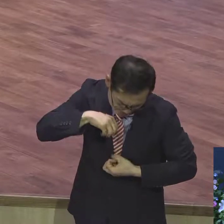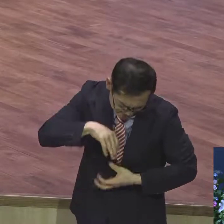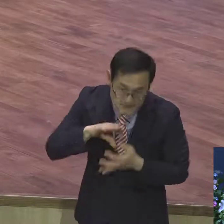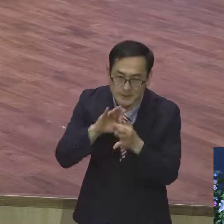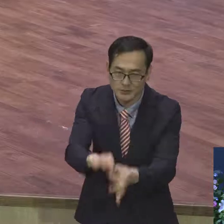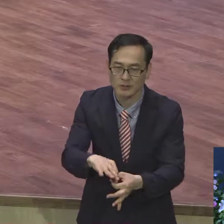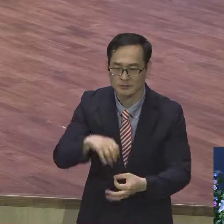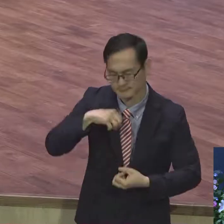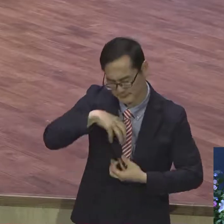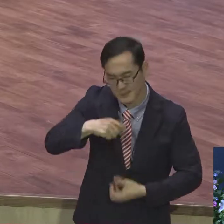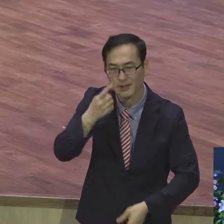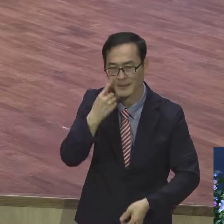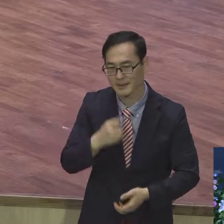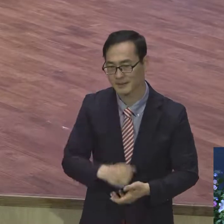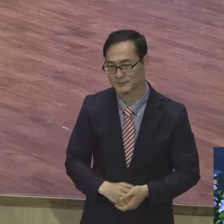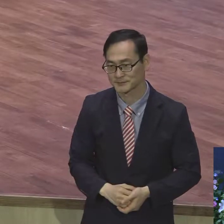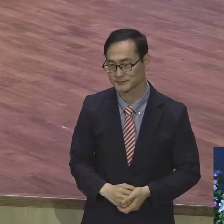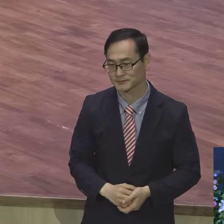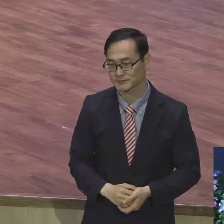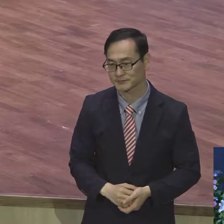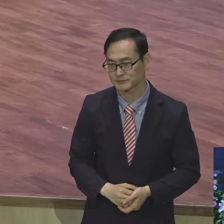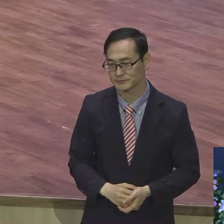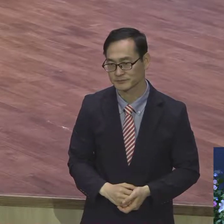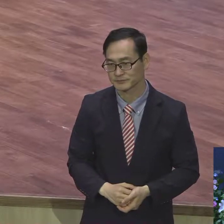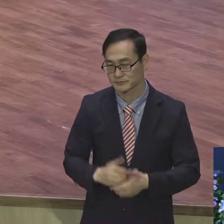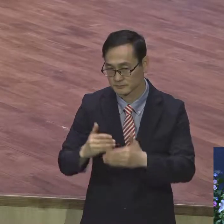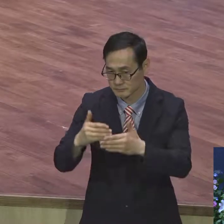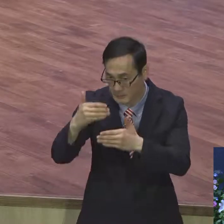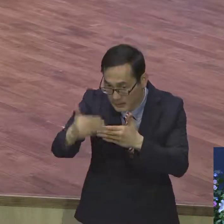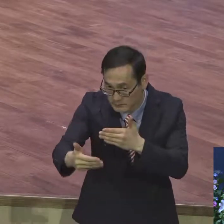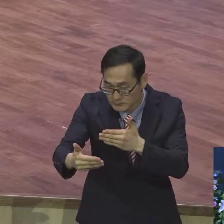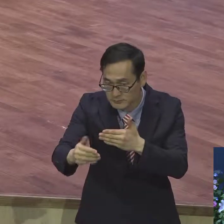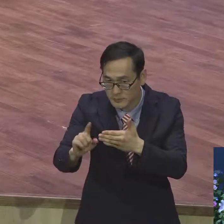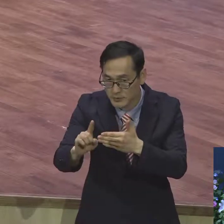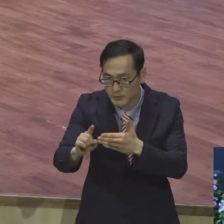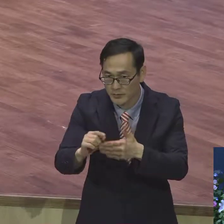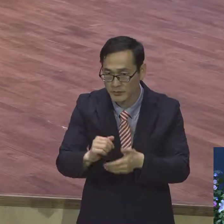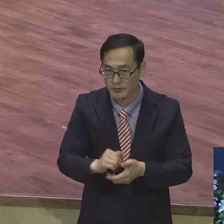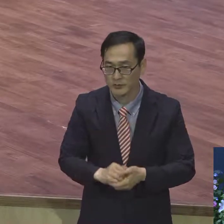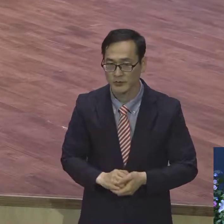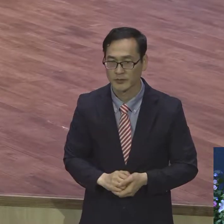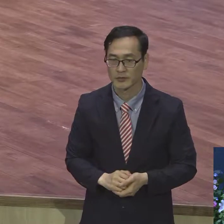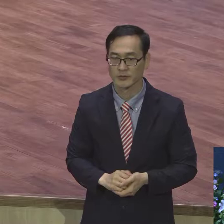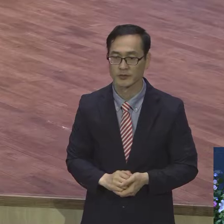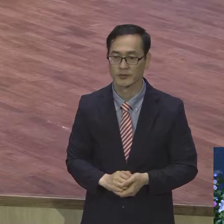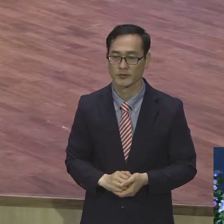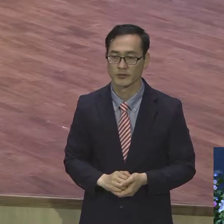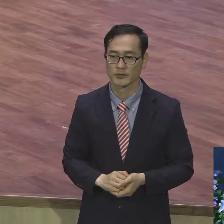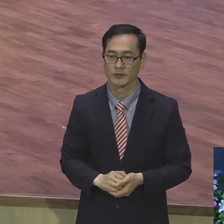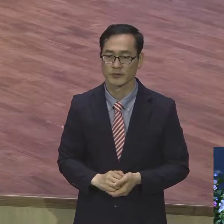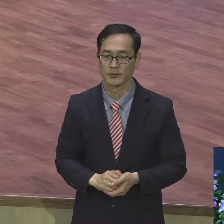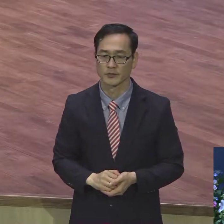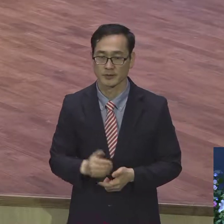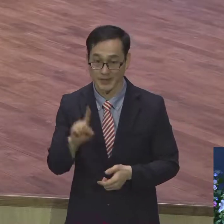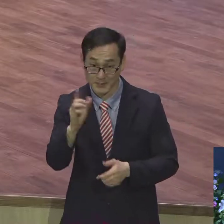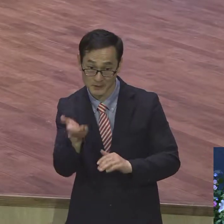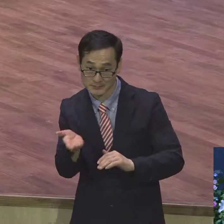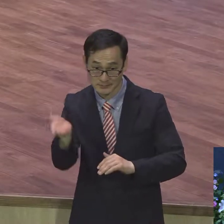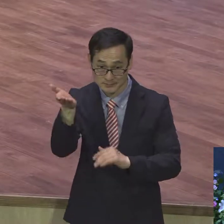그리고 한 걸음 더 나아갔어. 그럼에도 불구하고 신앙에서 이제는 한 걸음 더 나아가면